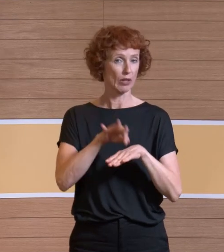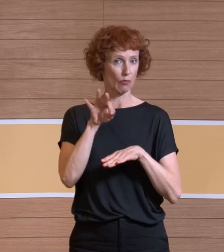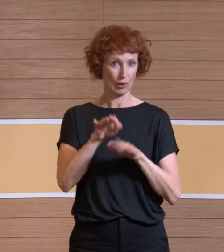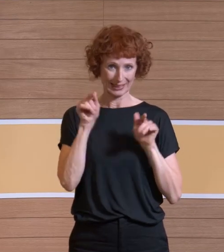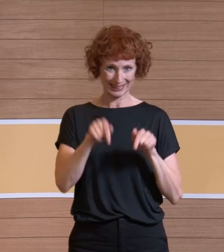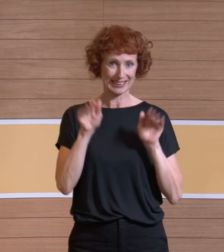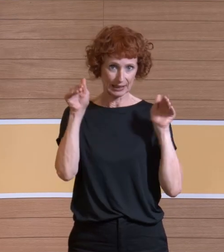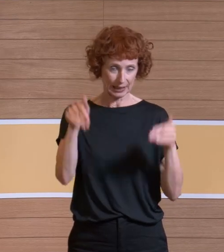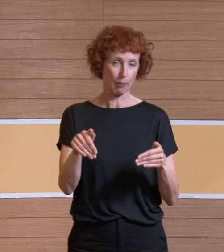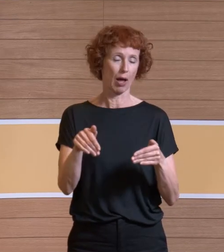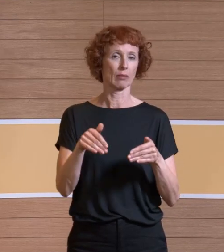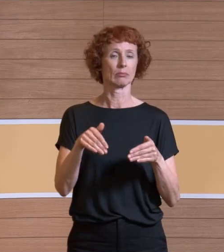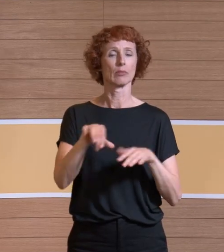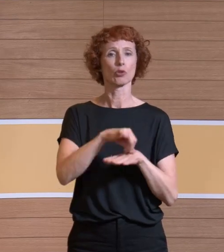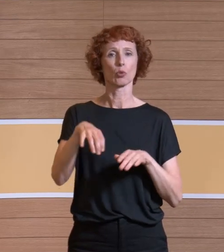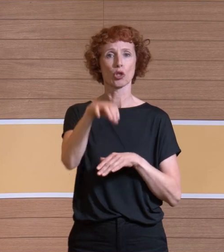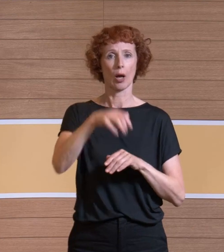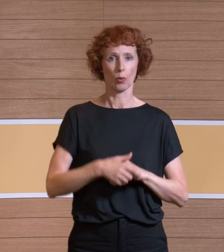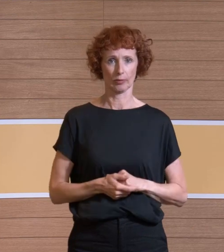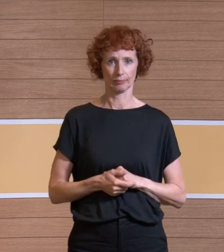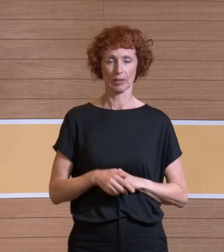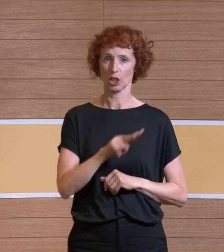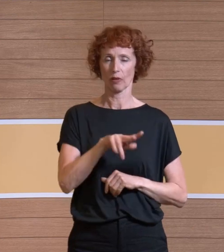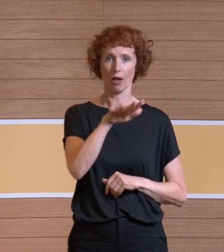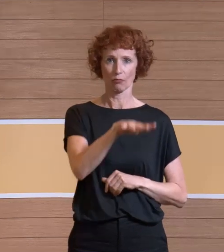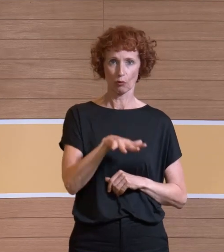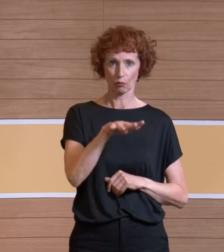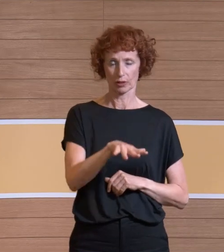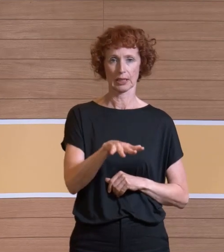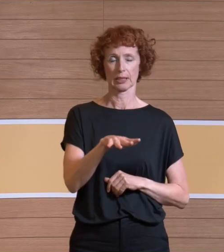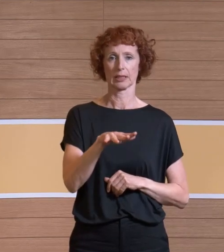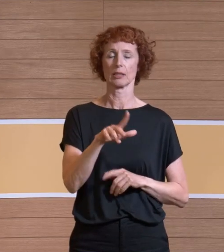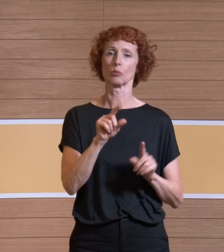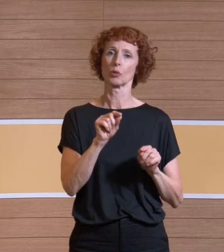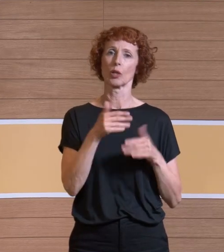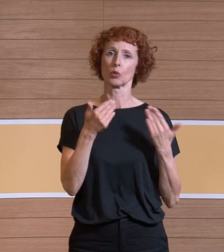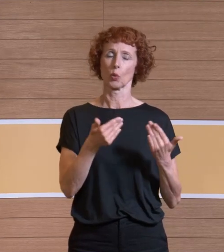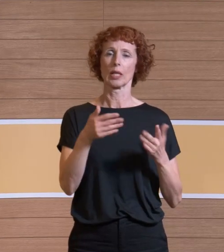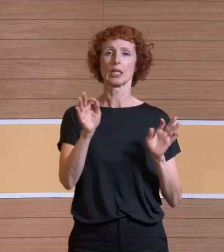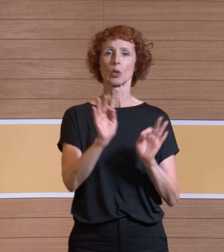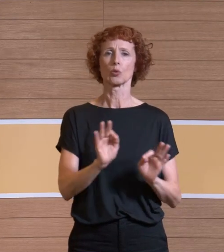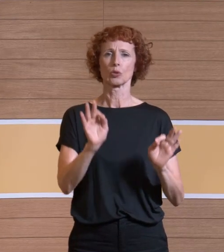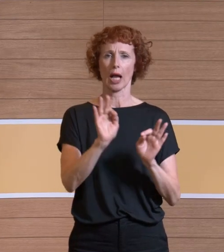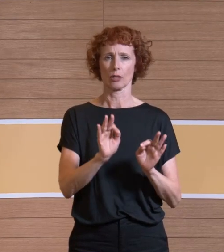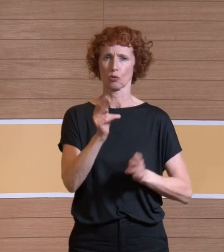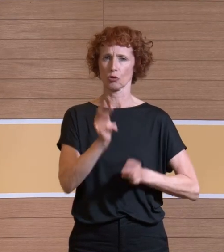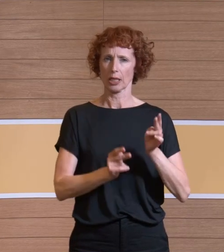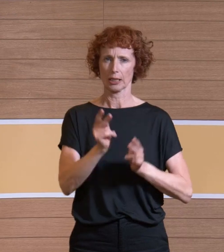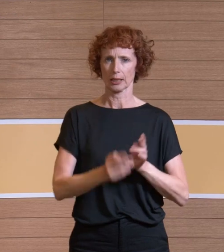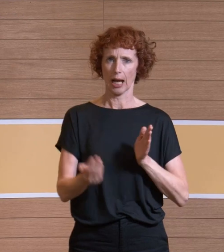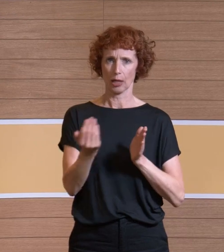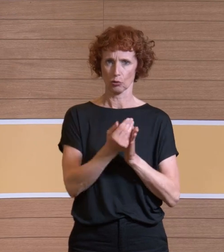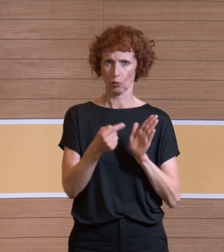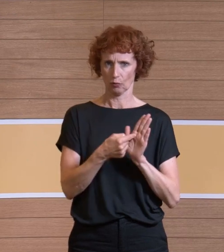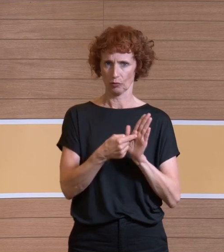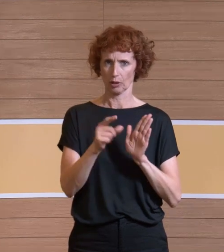Der chirurgische Rauch wird seit 2015 von der THGS 525 als gesundheitsschädlich eingestuft. Dabei geht es halt nicht nur um die